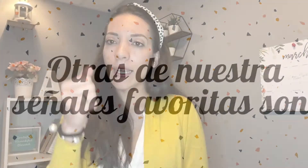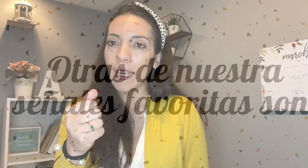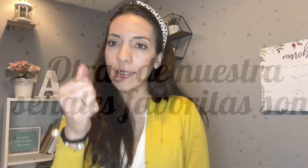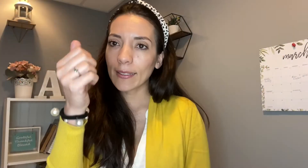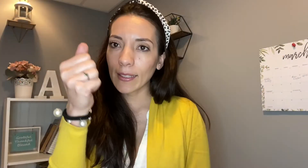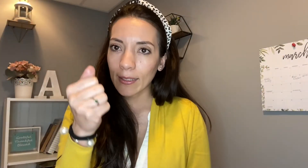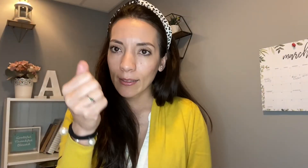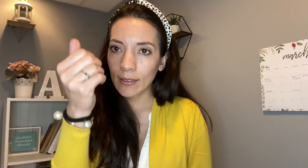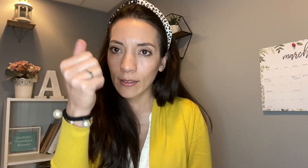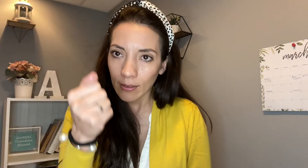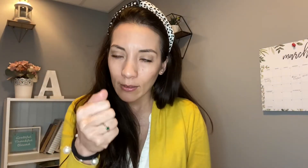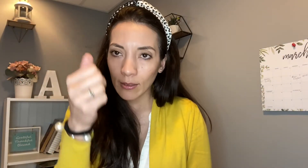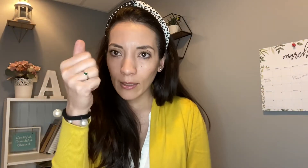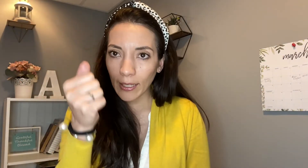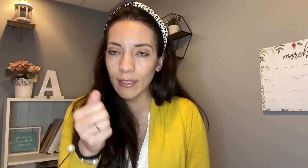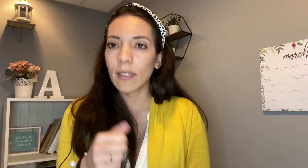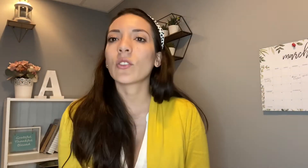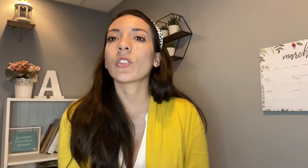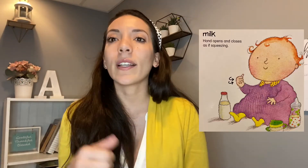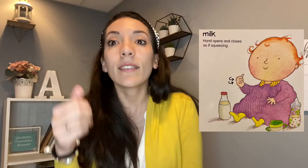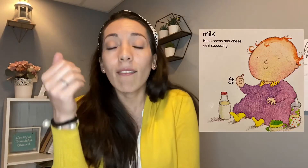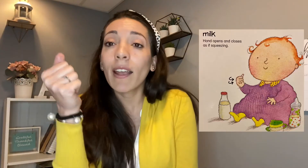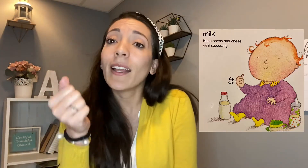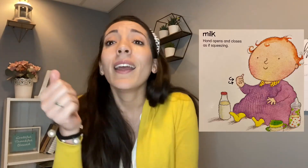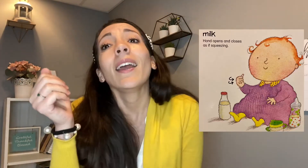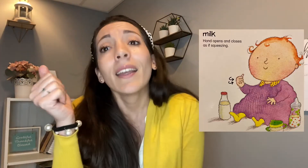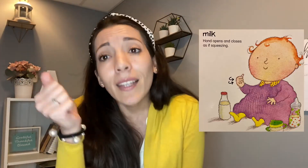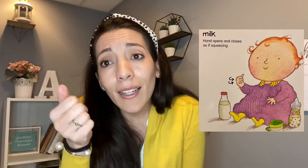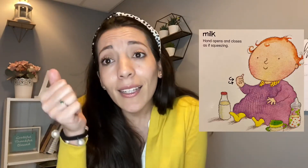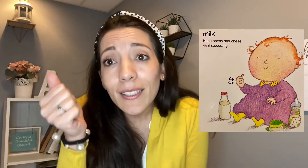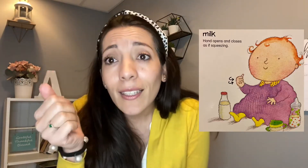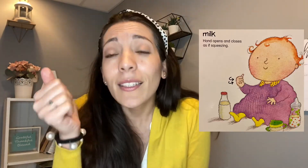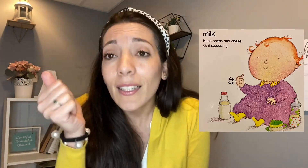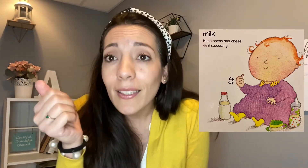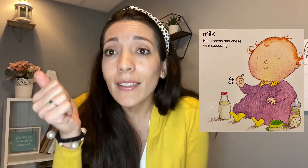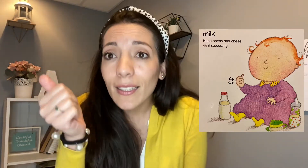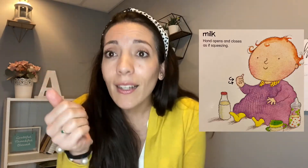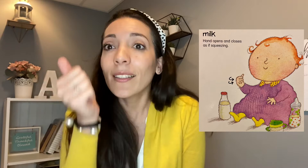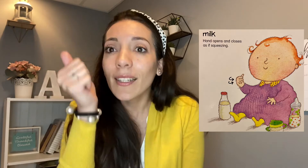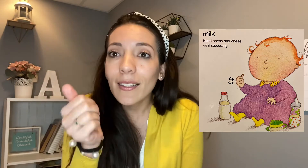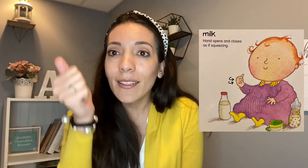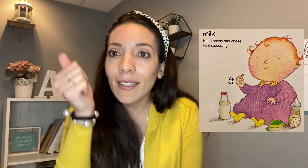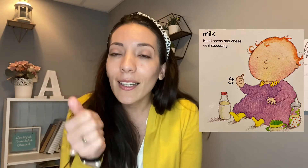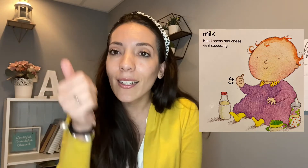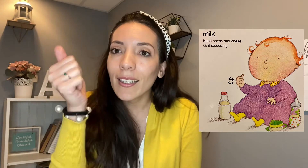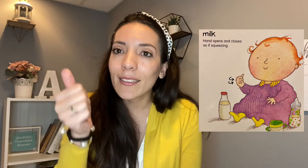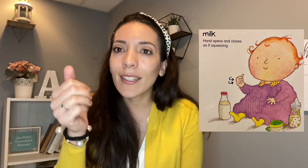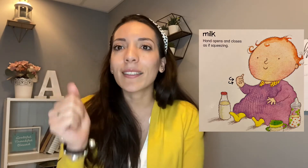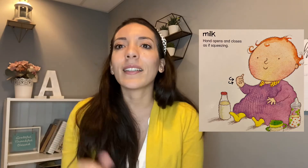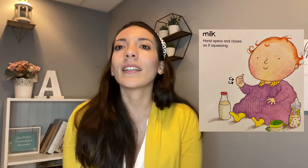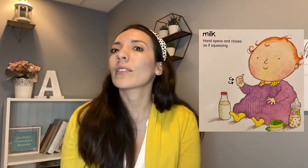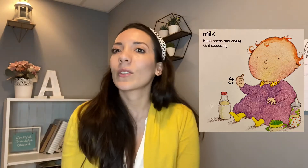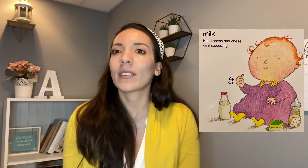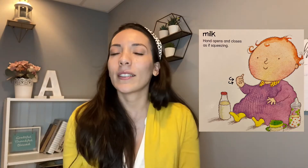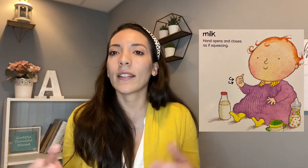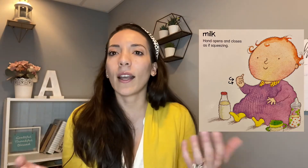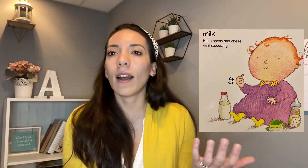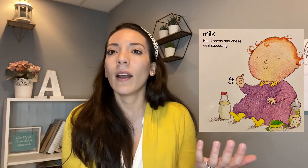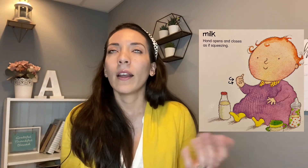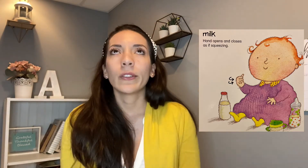es así leche entonces yo le decía baile quiere leche quiere tetica quiere tetica y le hacía así entonces ella ya no